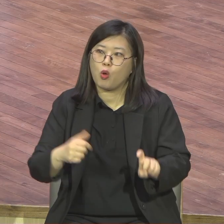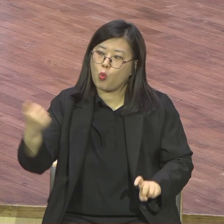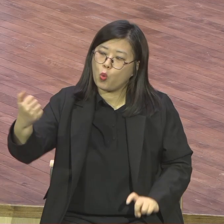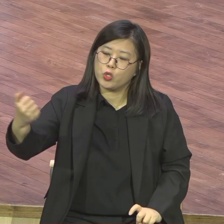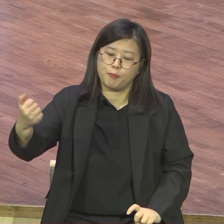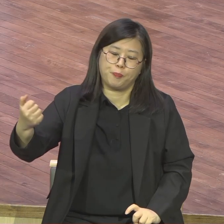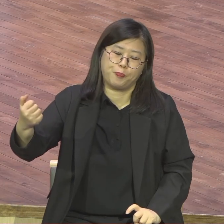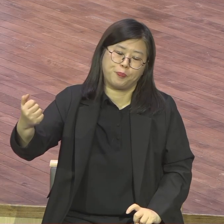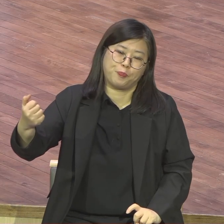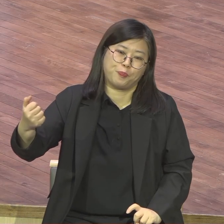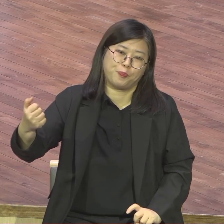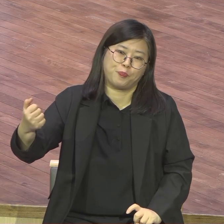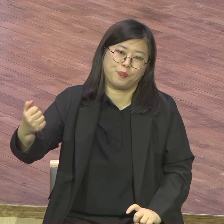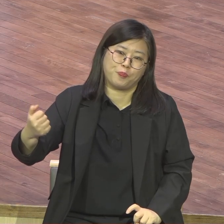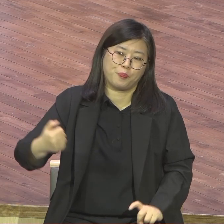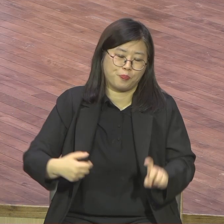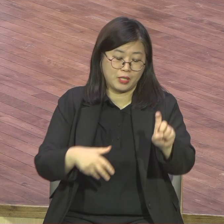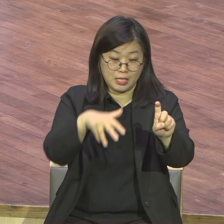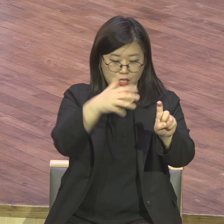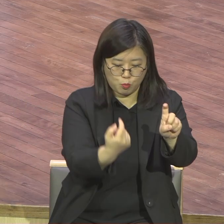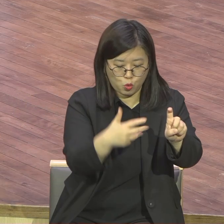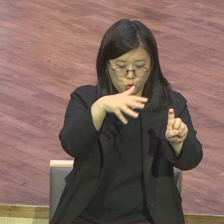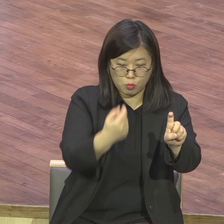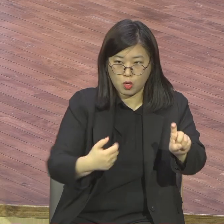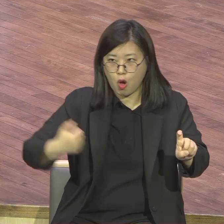걸리나 팍 모르겠어요.